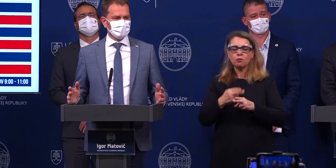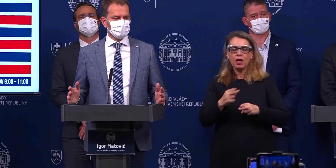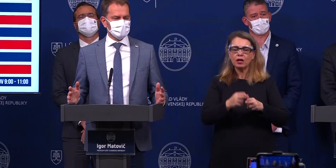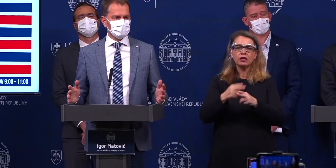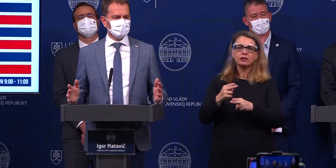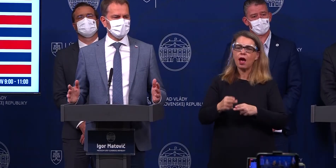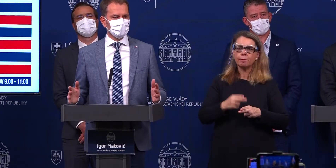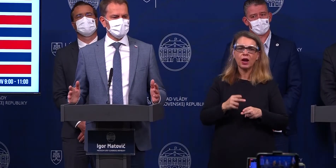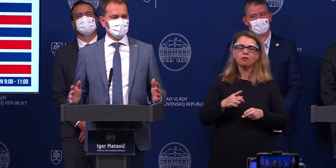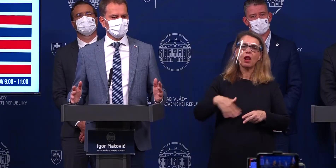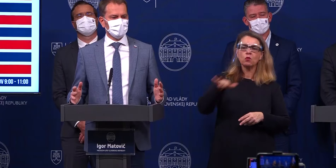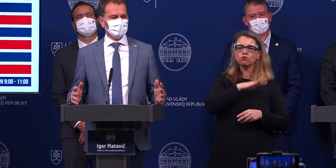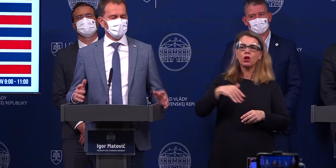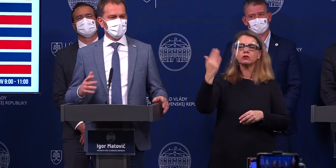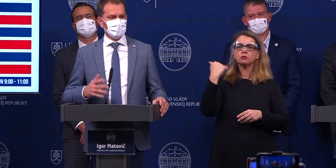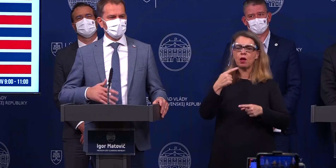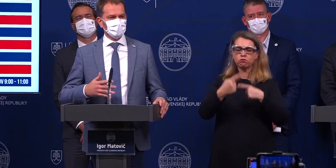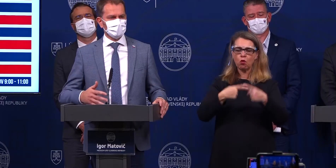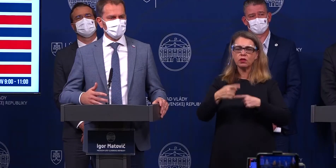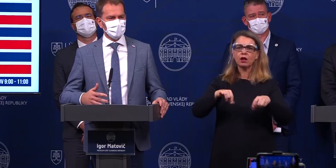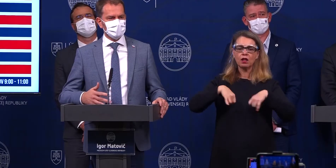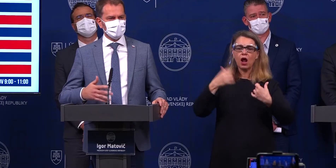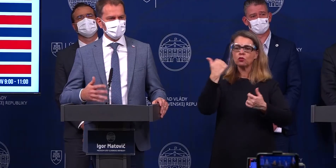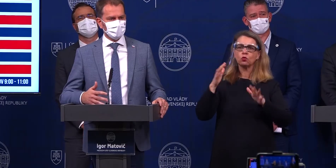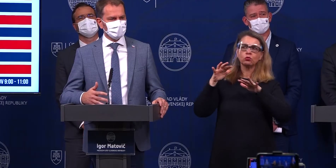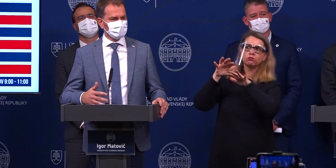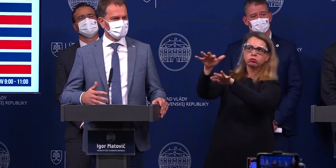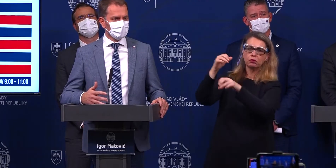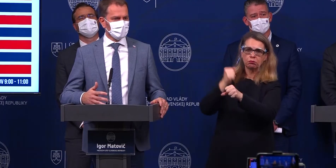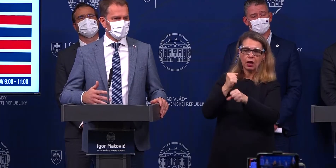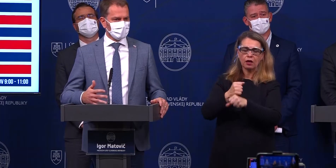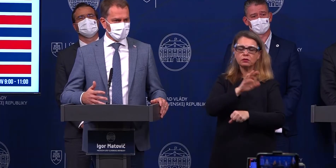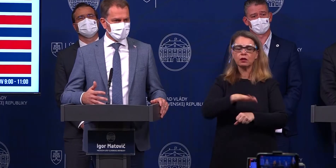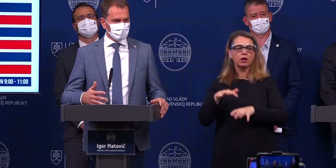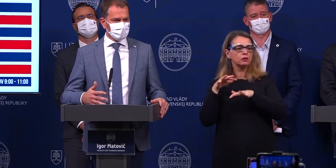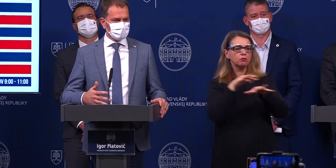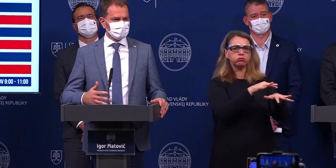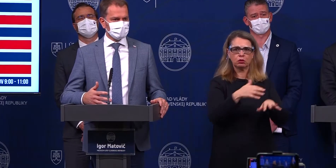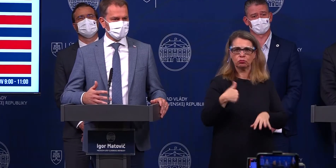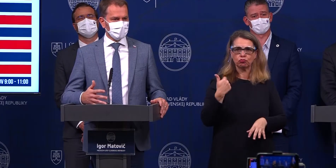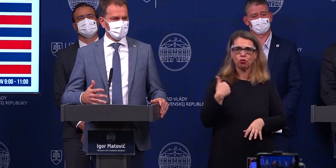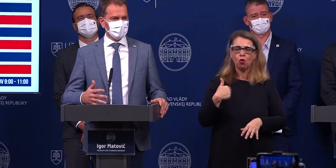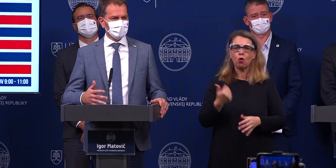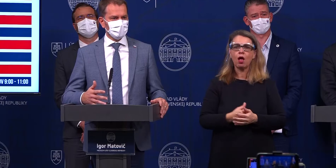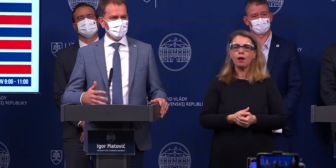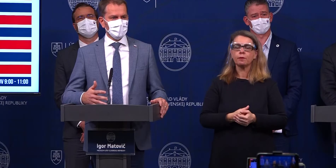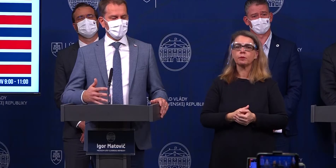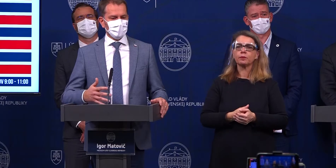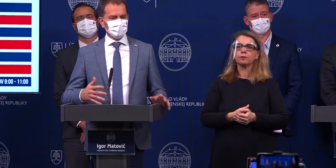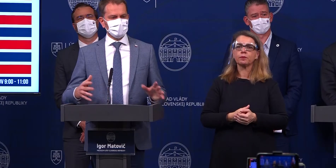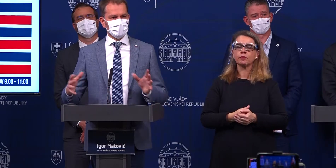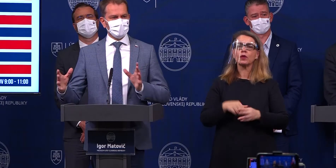lebo tam sa zhodli v tom, že ráno ľudia pôjdu do práce, deti pôjdu do školy z MHD